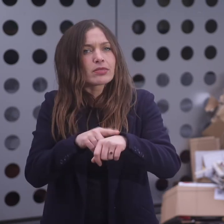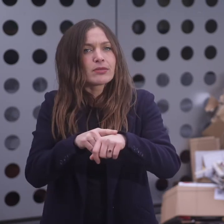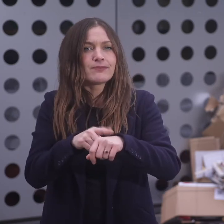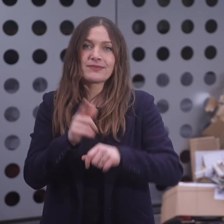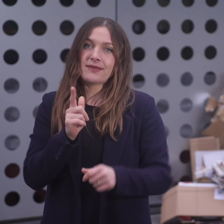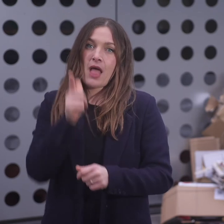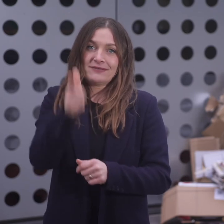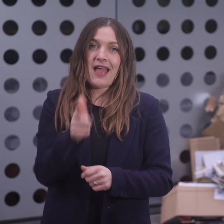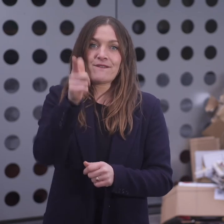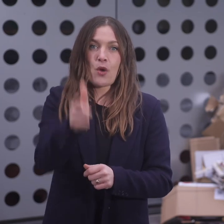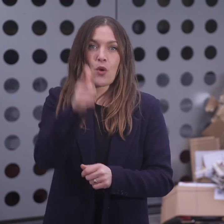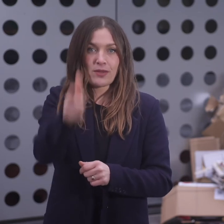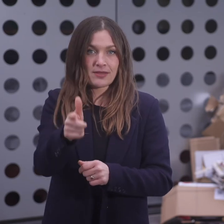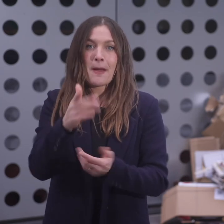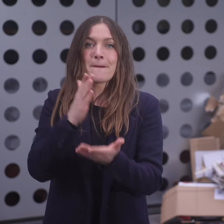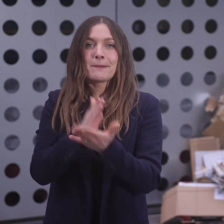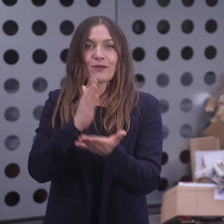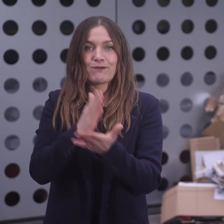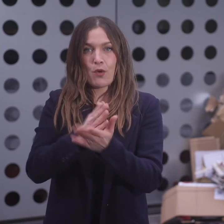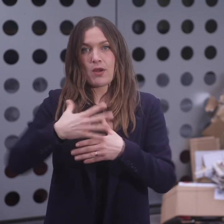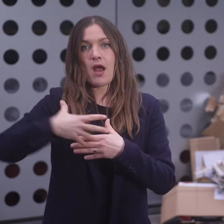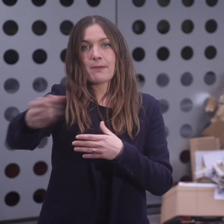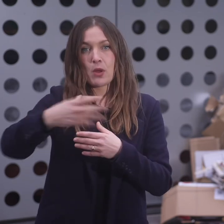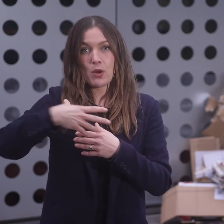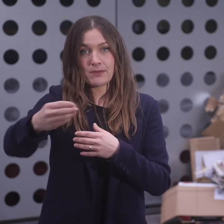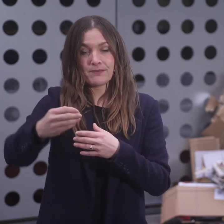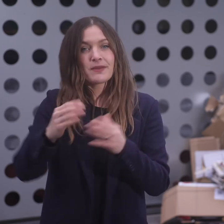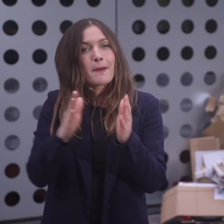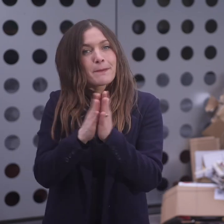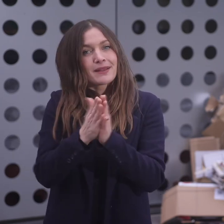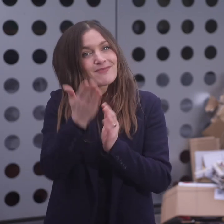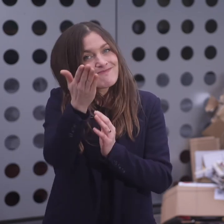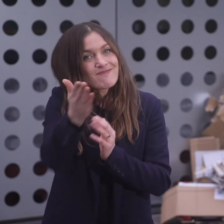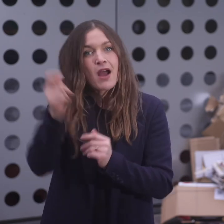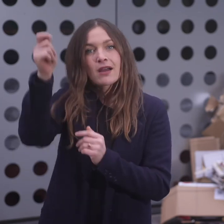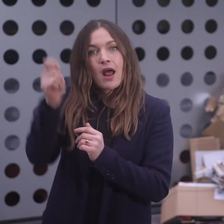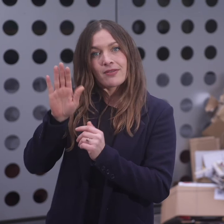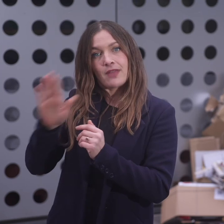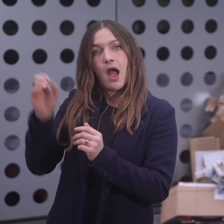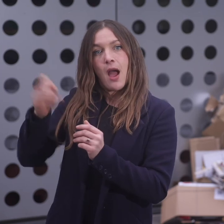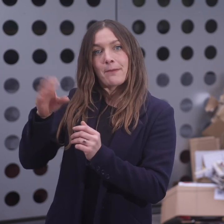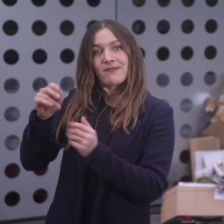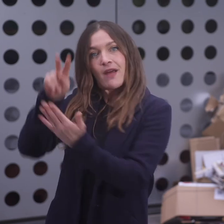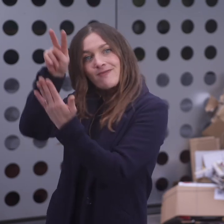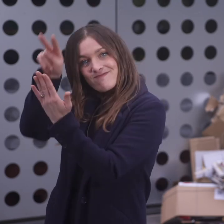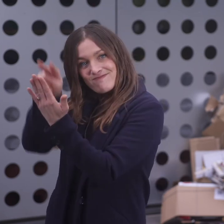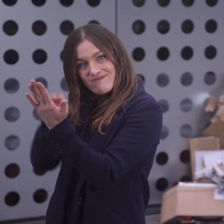Wann? An den Tagen der Papierabfuhr, also jeden zweiten Mittwoch. Siehe